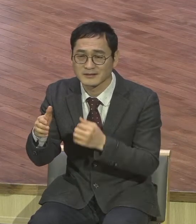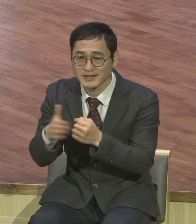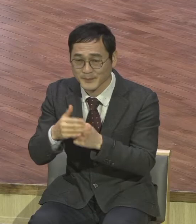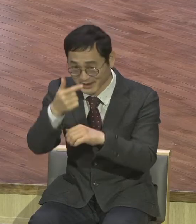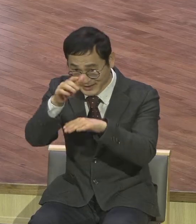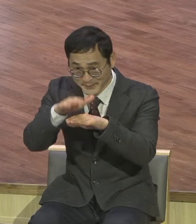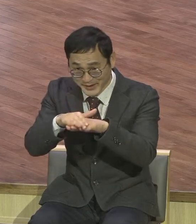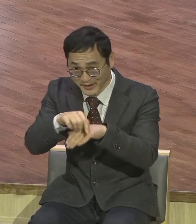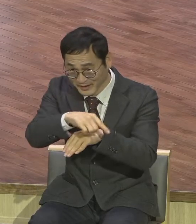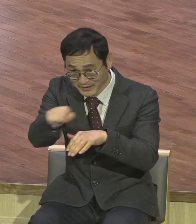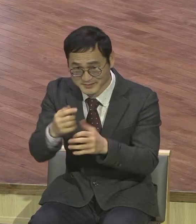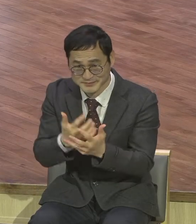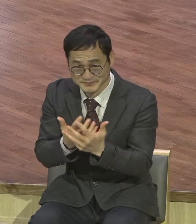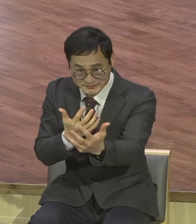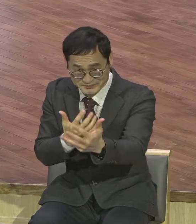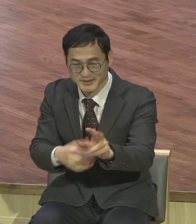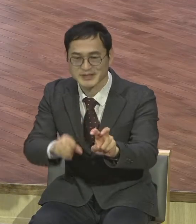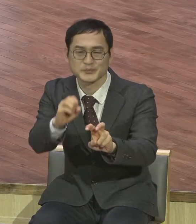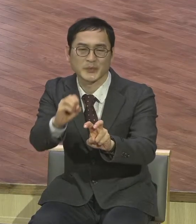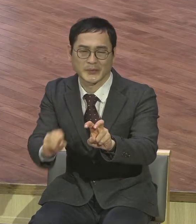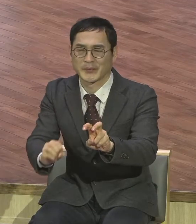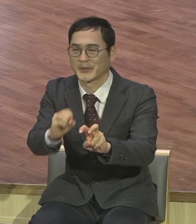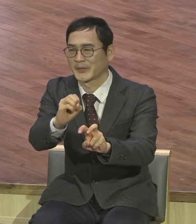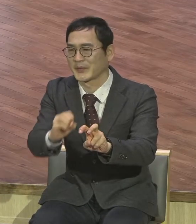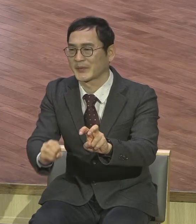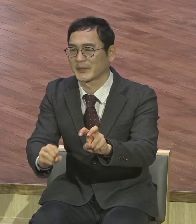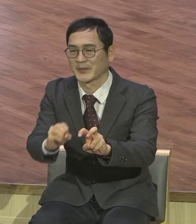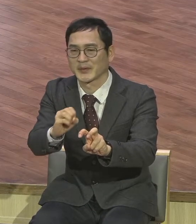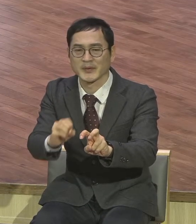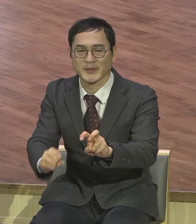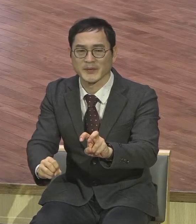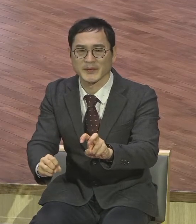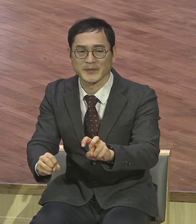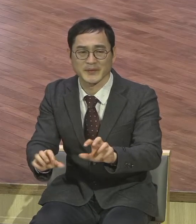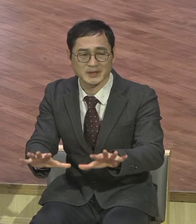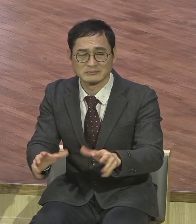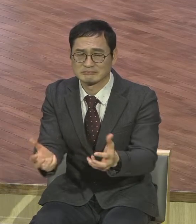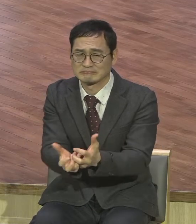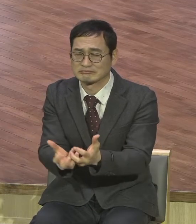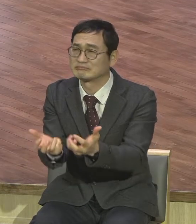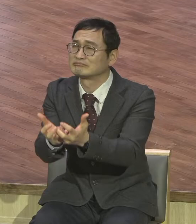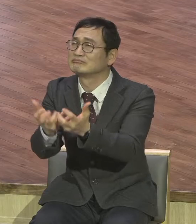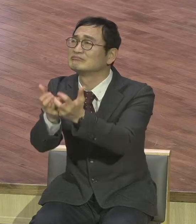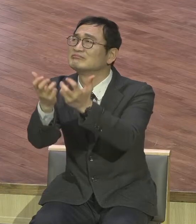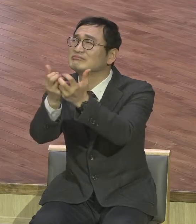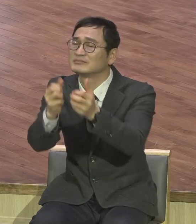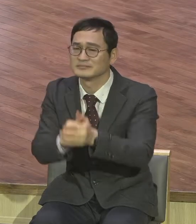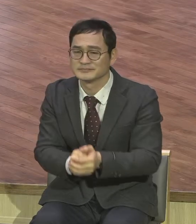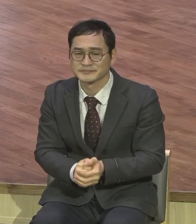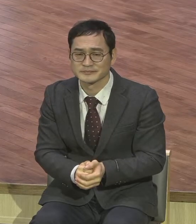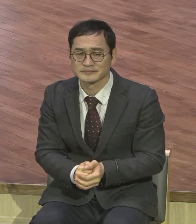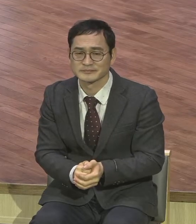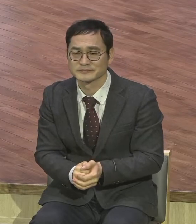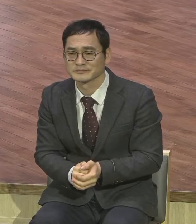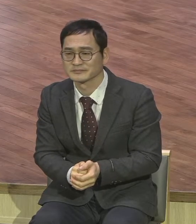카브넨트도 꽉 차고 원리스도 꽉 차고 또 우리 비전홀도 그렇게